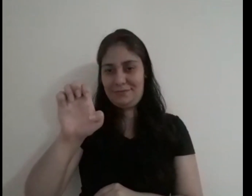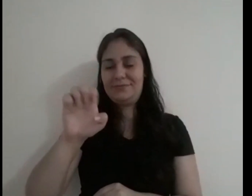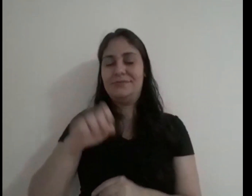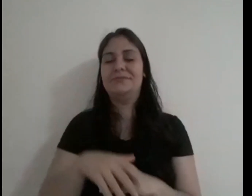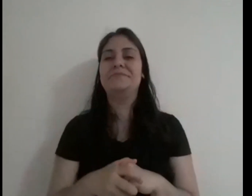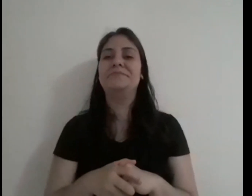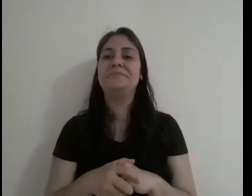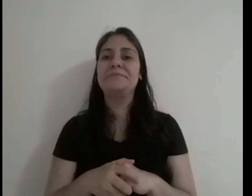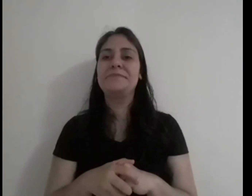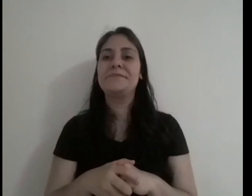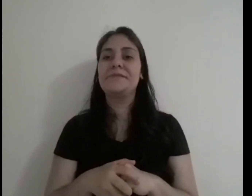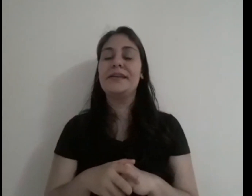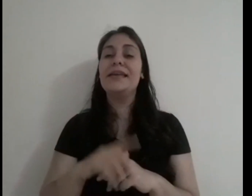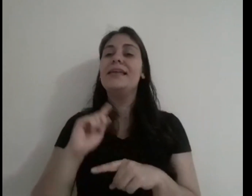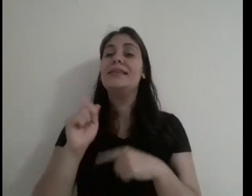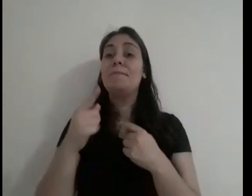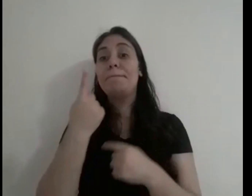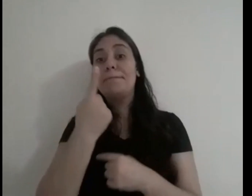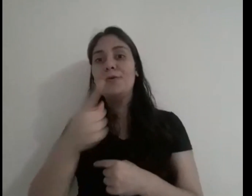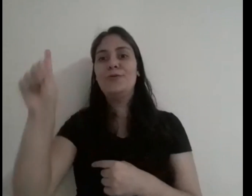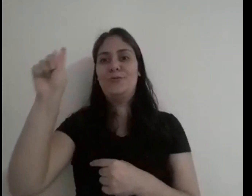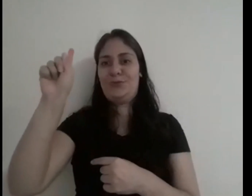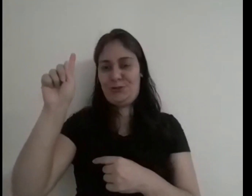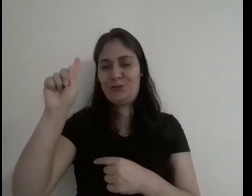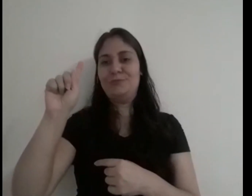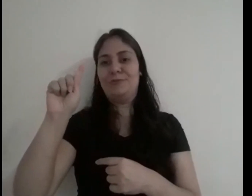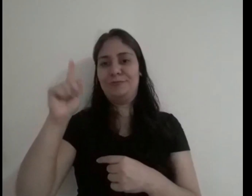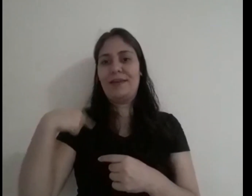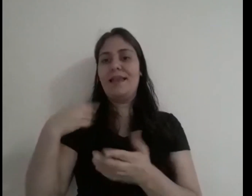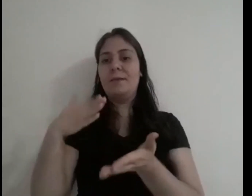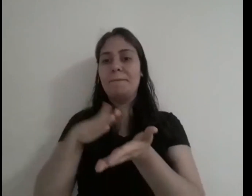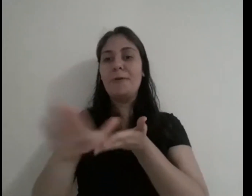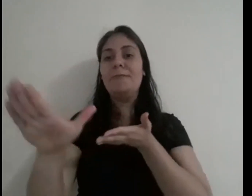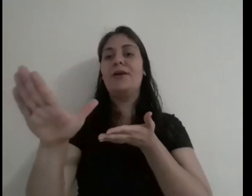E depois, publica o livro